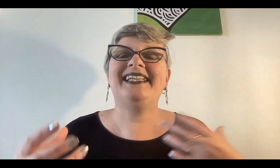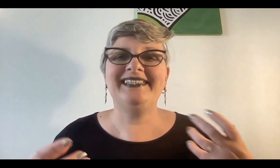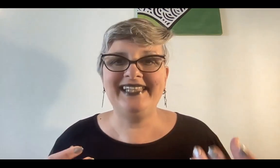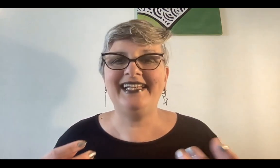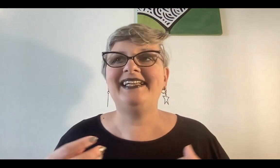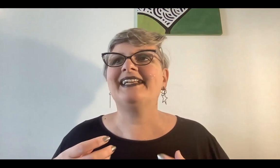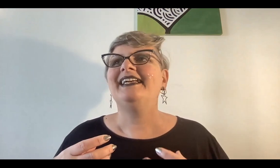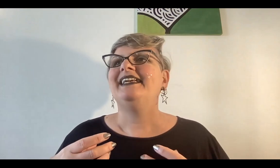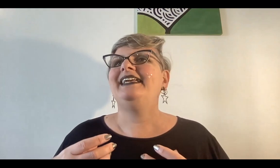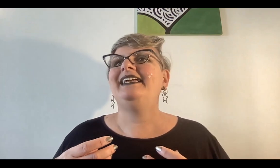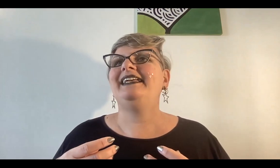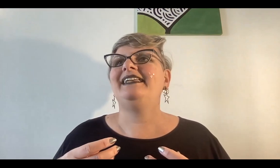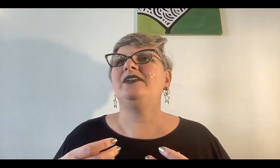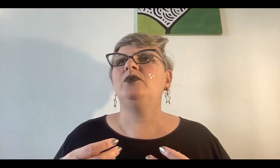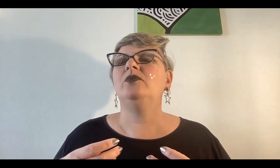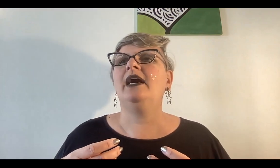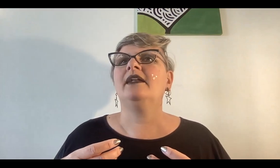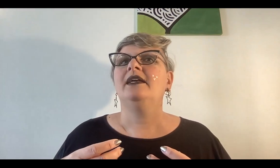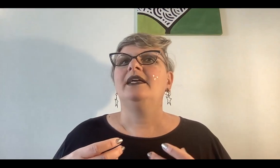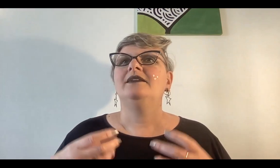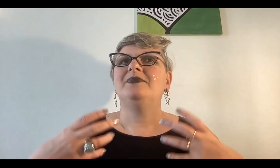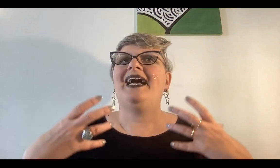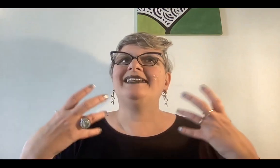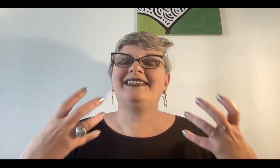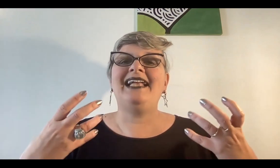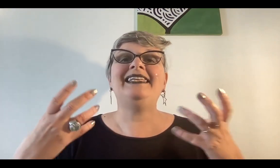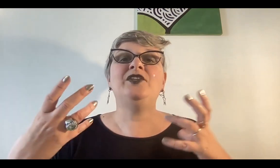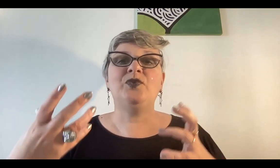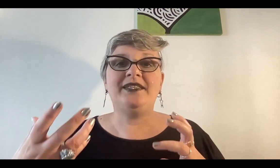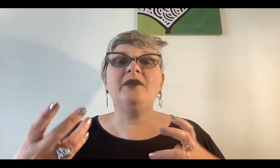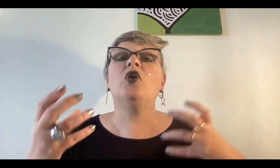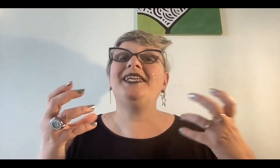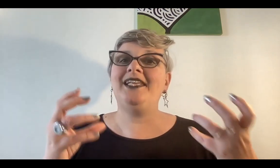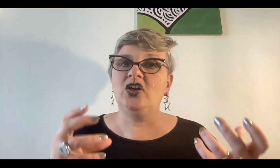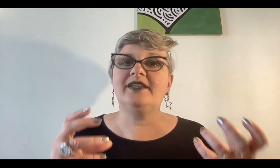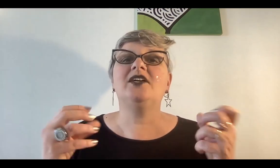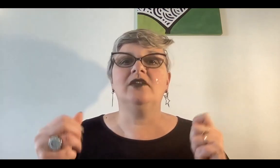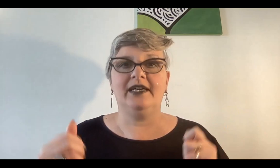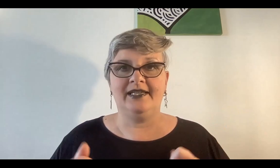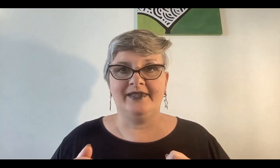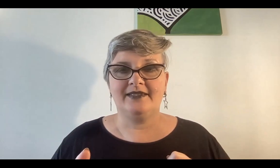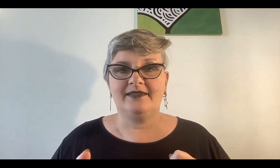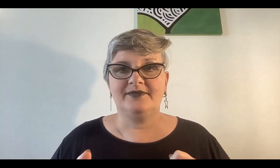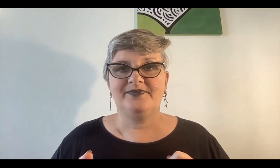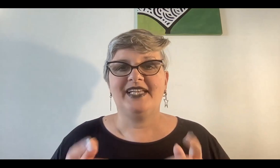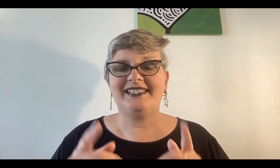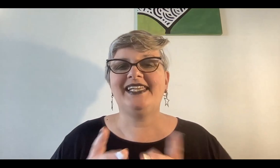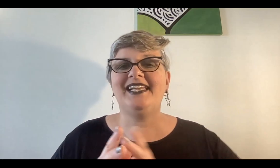entender desde un lugar astral intuitivo y lógico a la vez así que